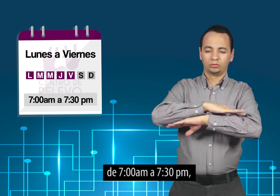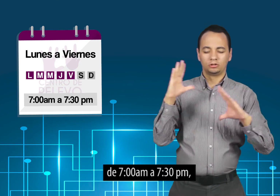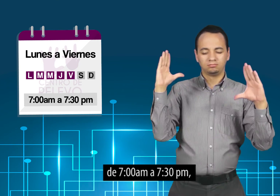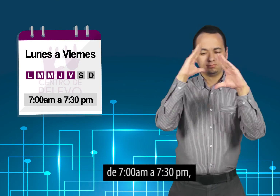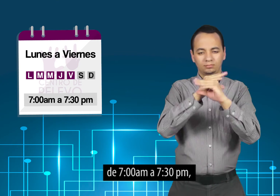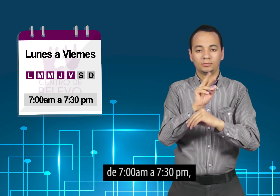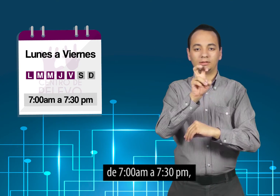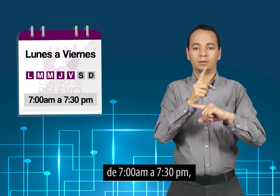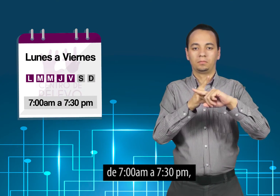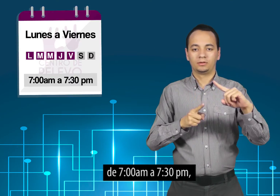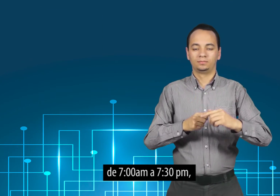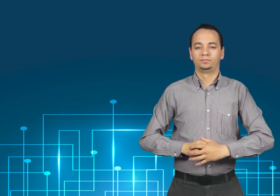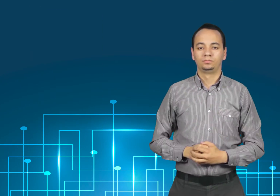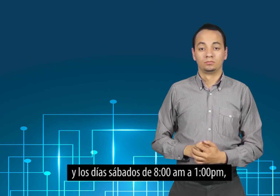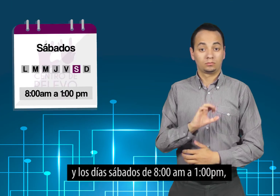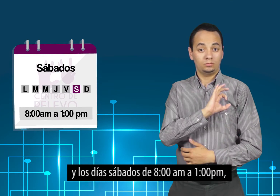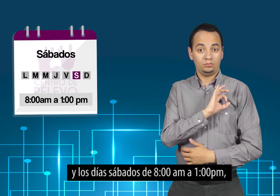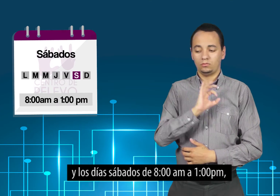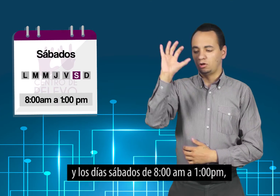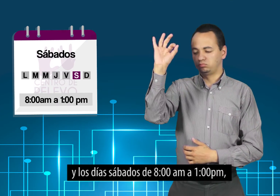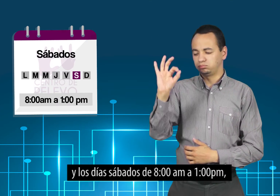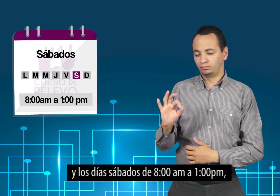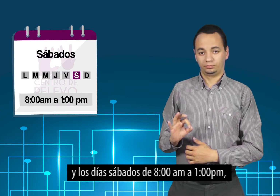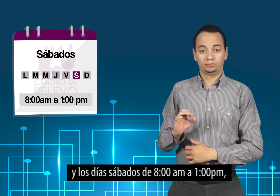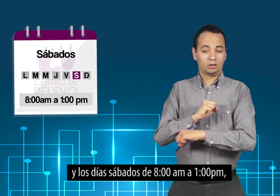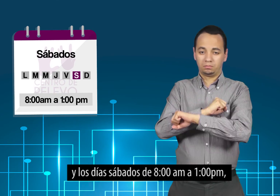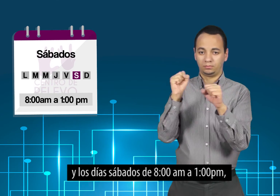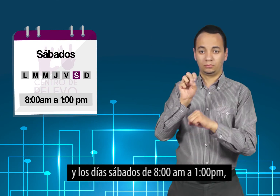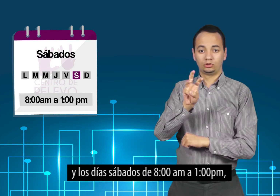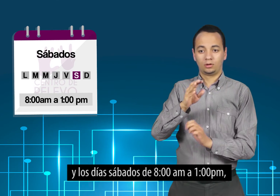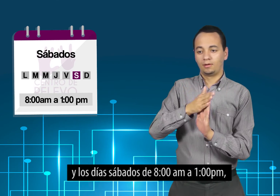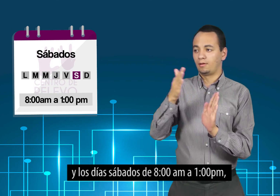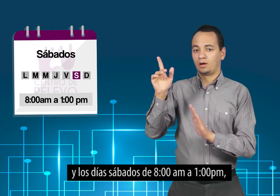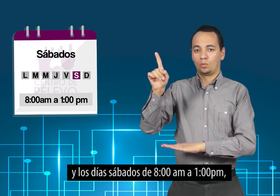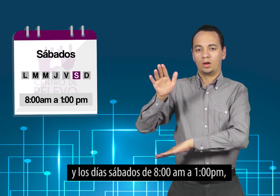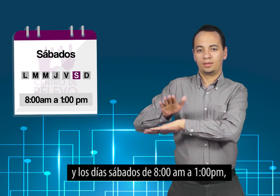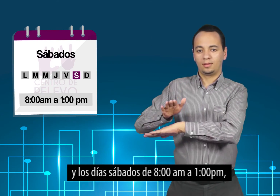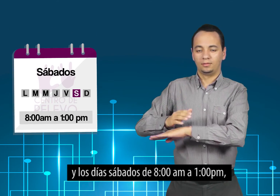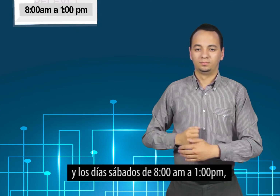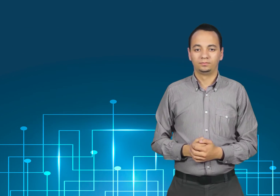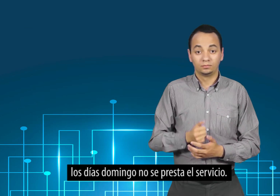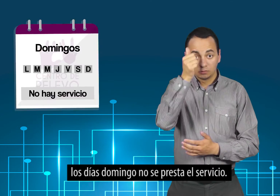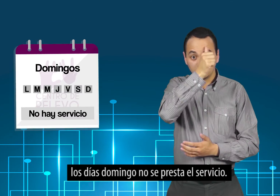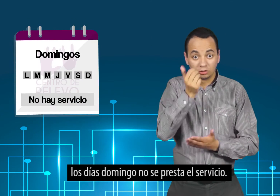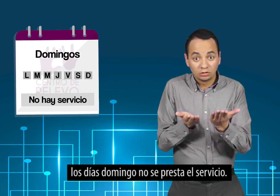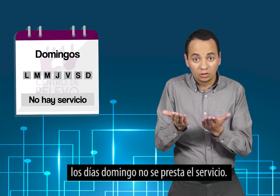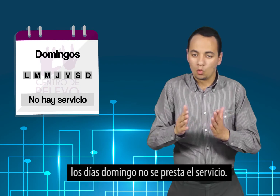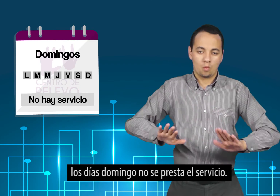y los días sábados de 8 am a 1 pm. Los días domingos no se